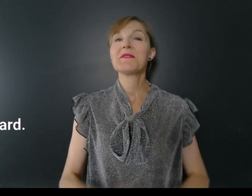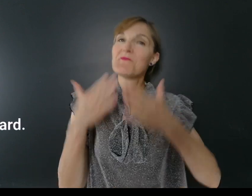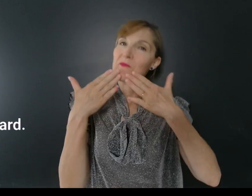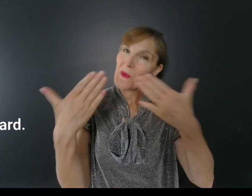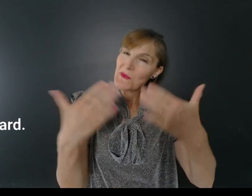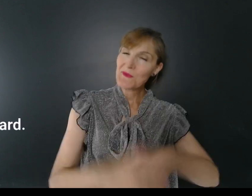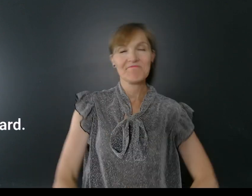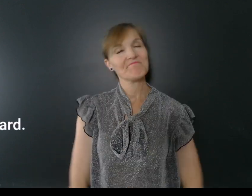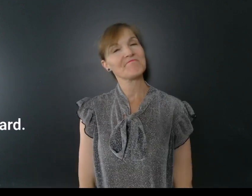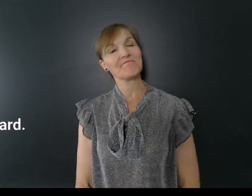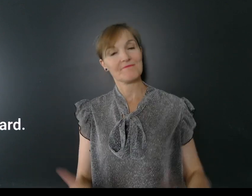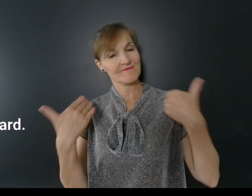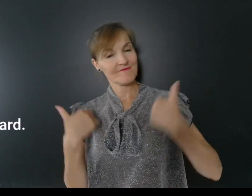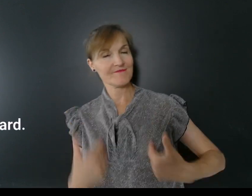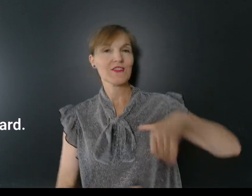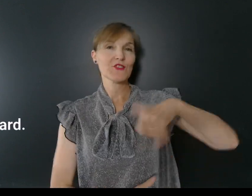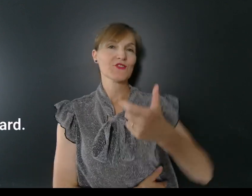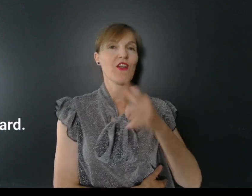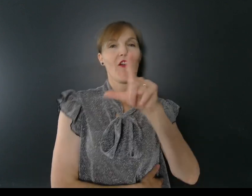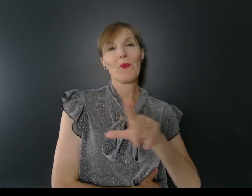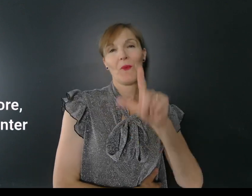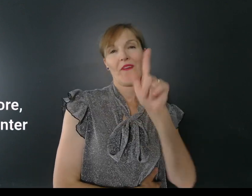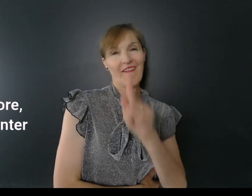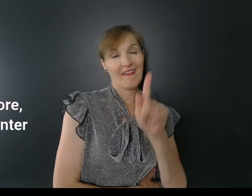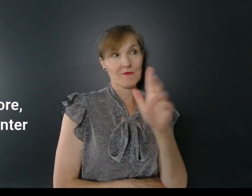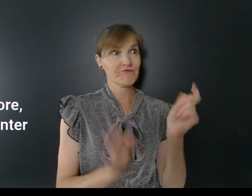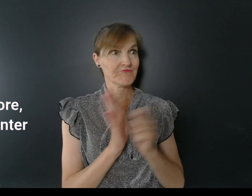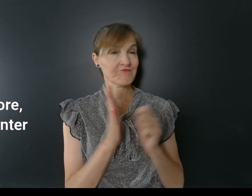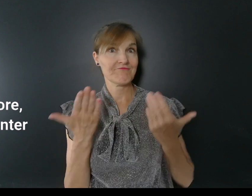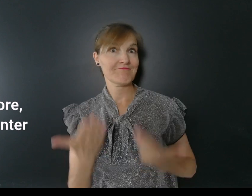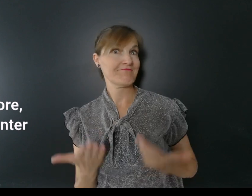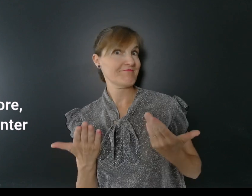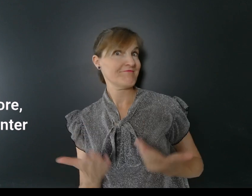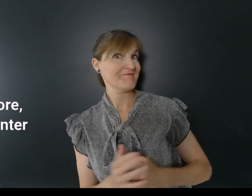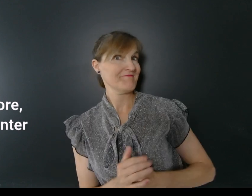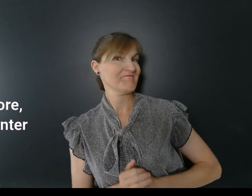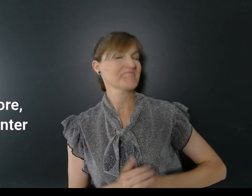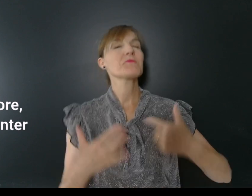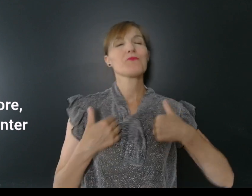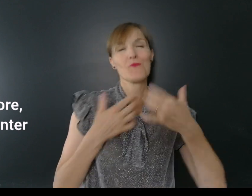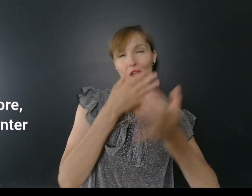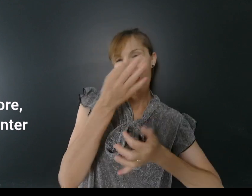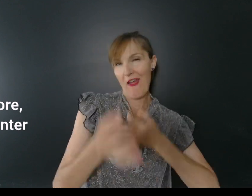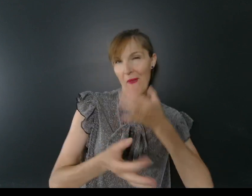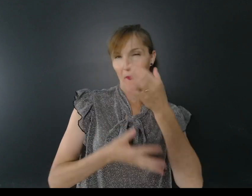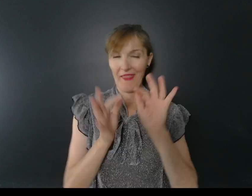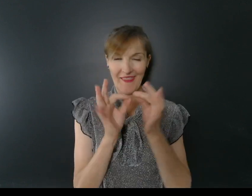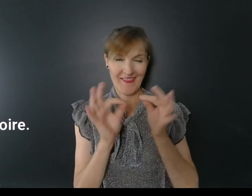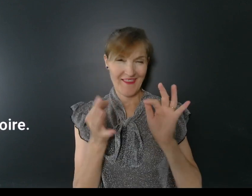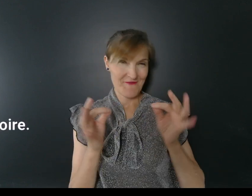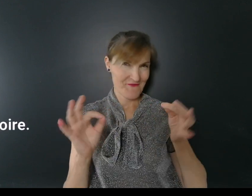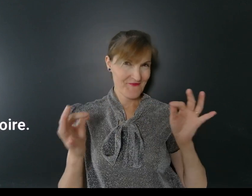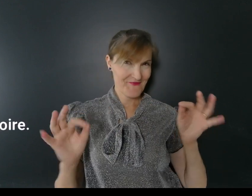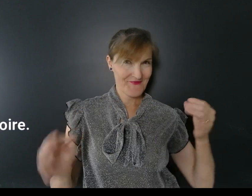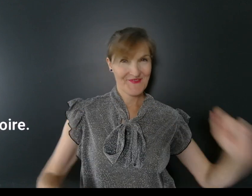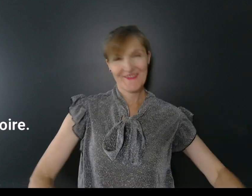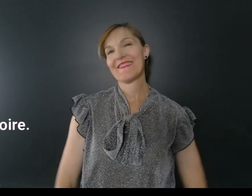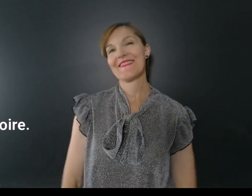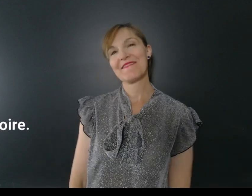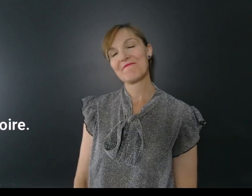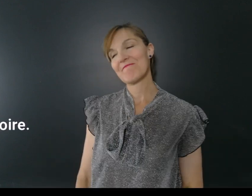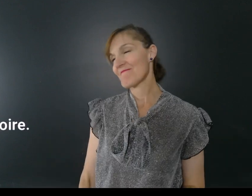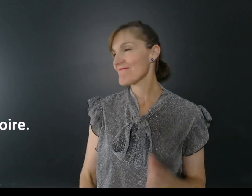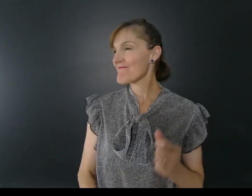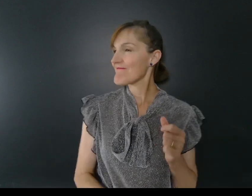Bonjour, ici Jean-Louis Gaillard. Aujourd'hui encore, je vais vous raconter une nouvelle